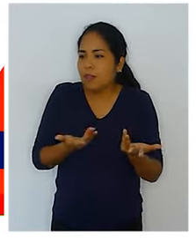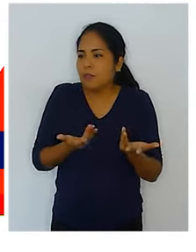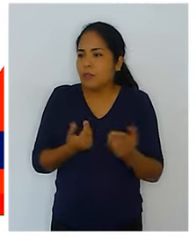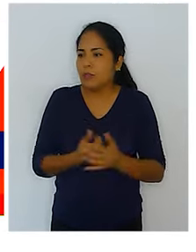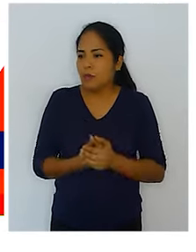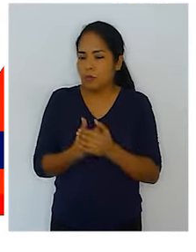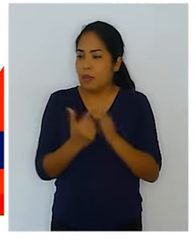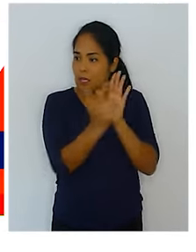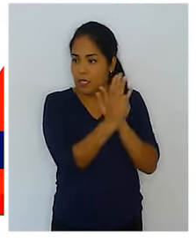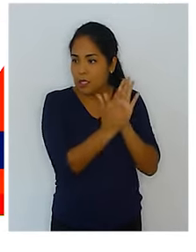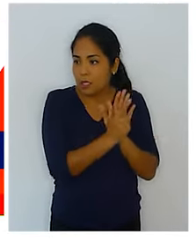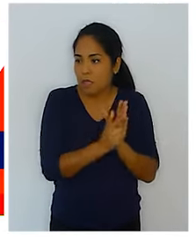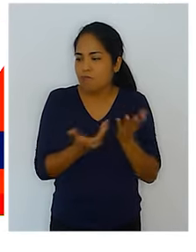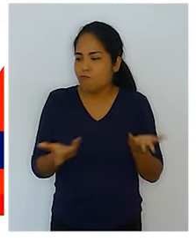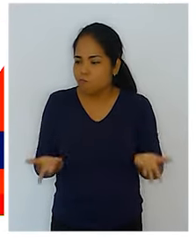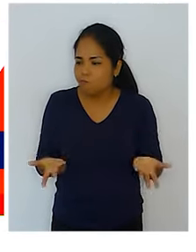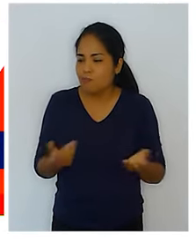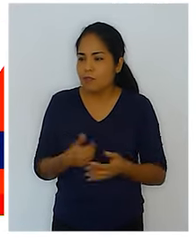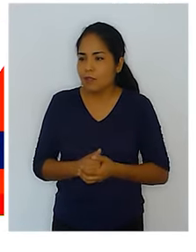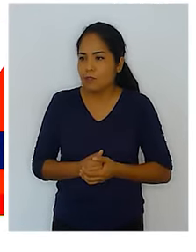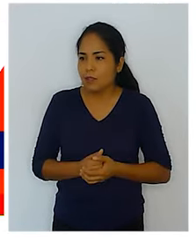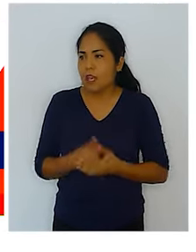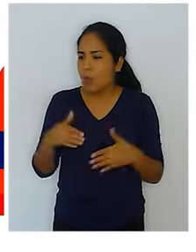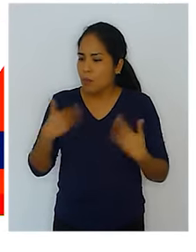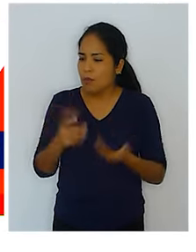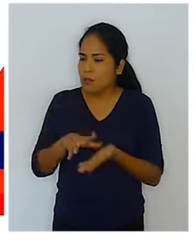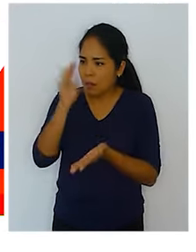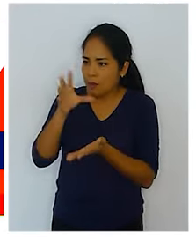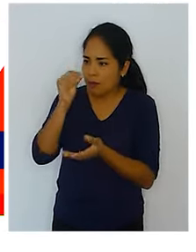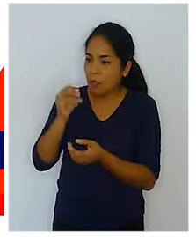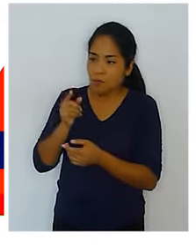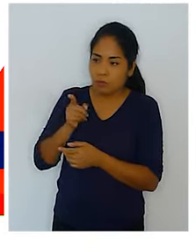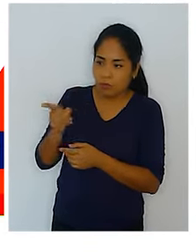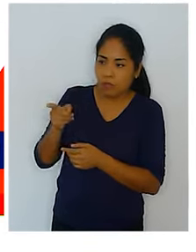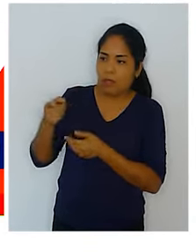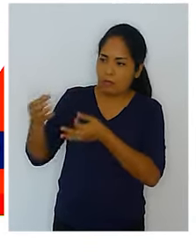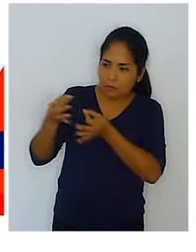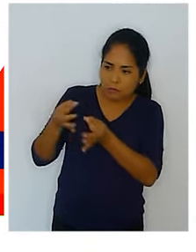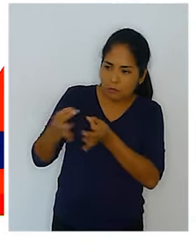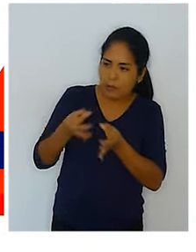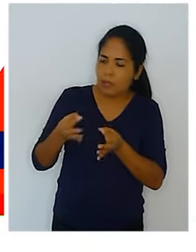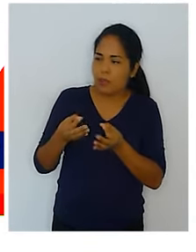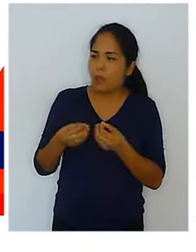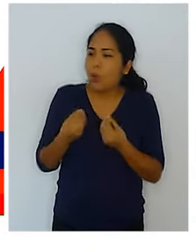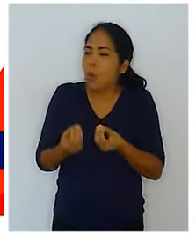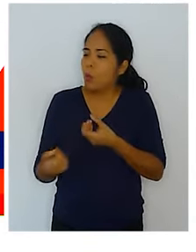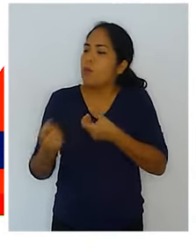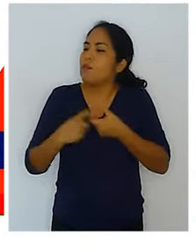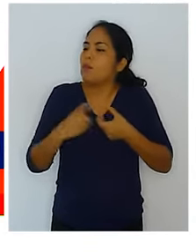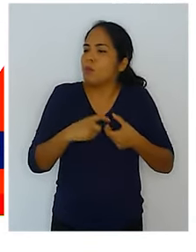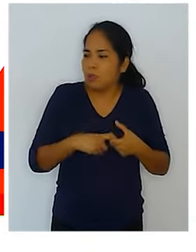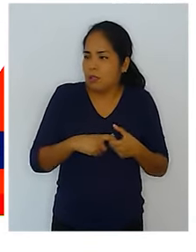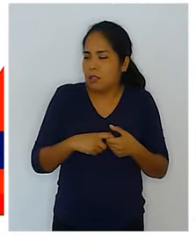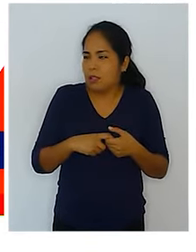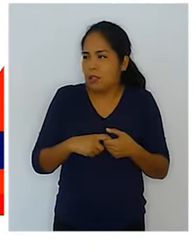expectativa de esta ley y que puedan de una u otra manera documentarse con los tres caminos que usted nos ha dado para estar incluidos